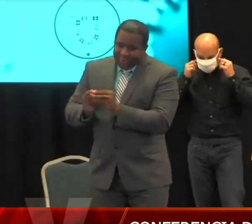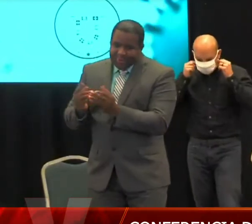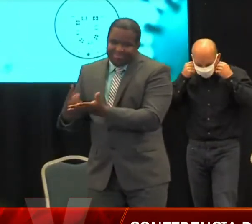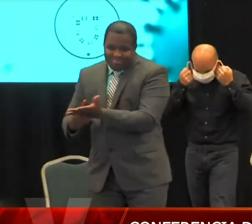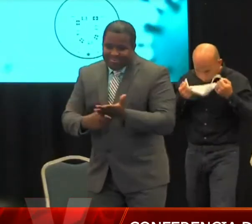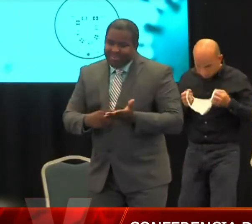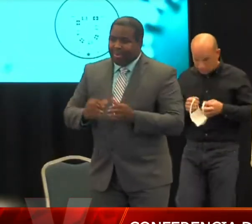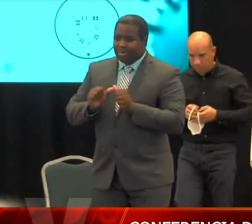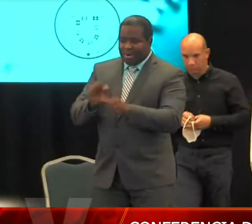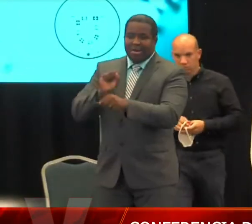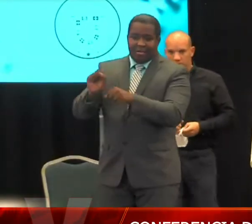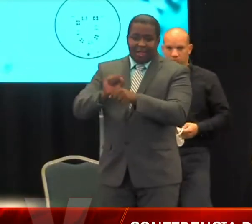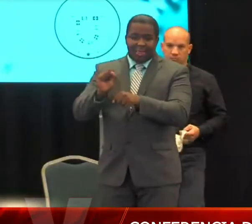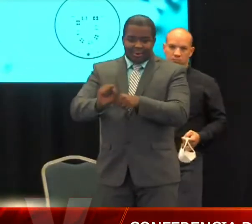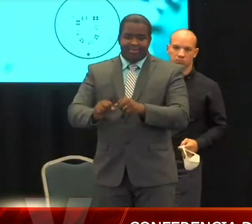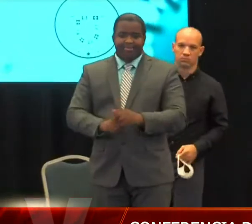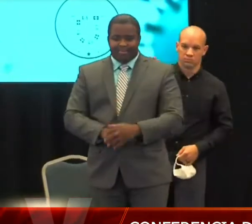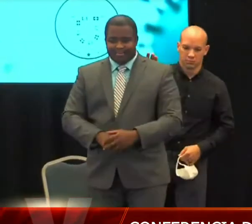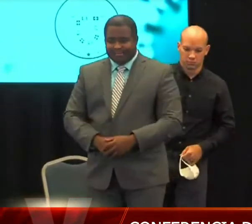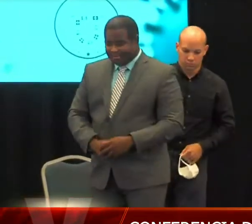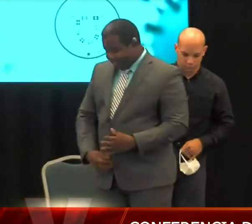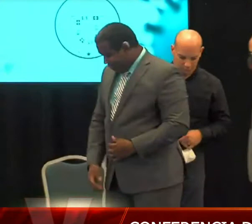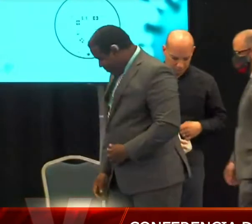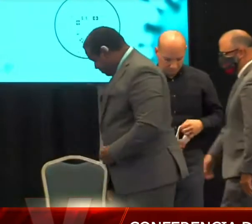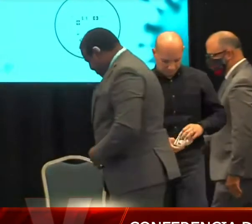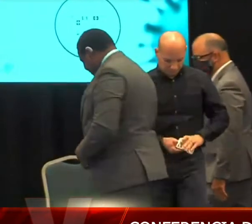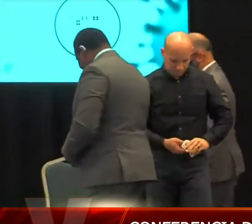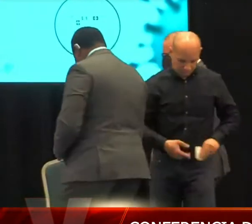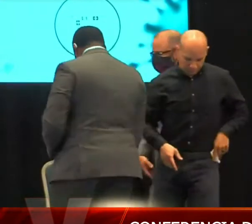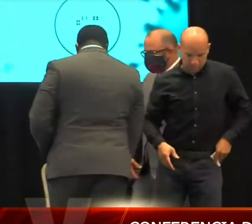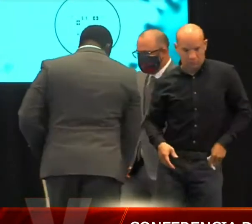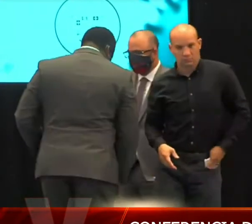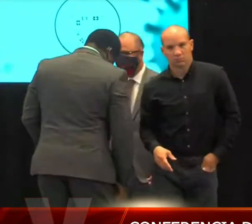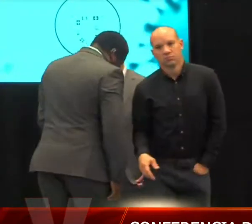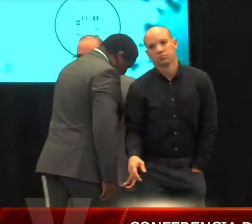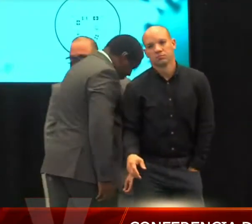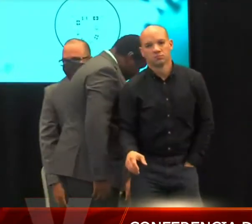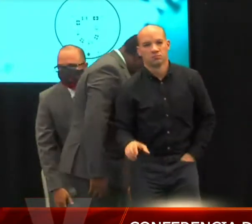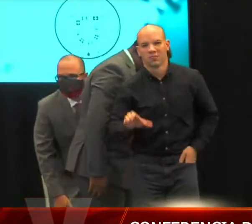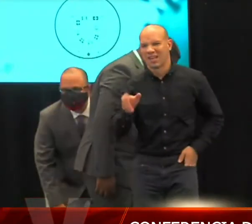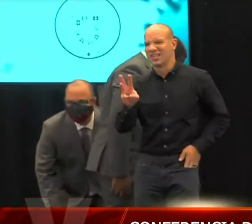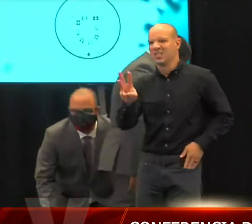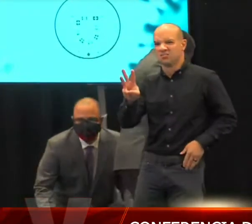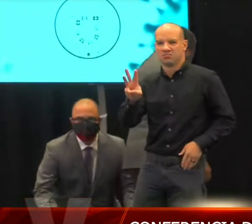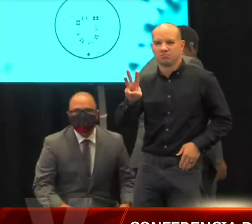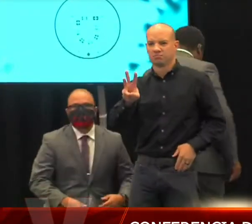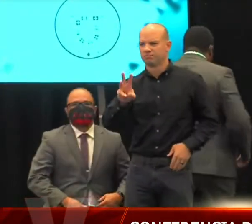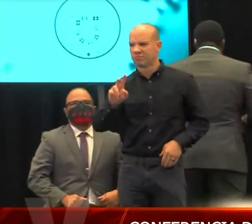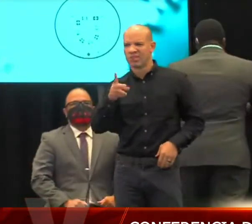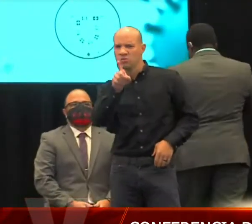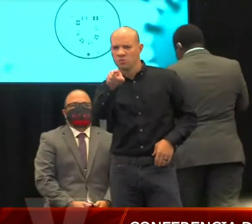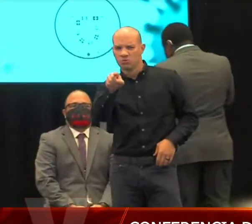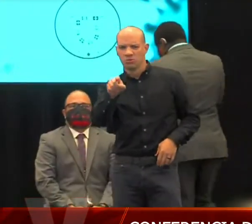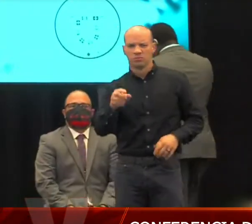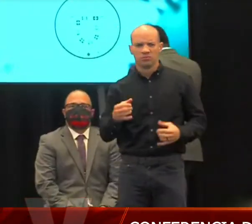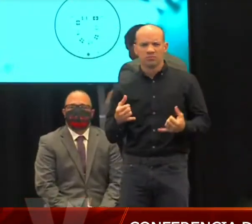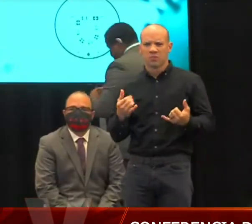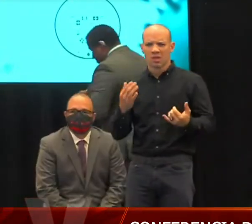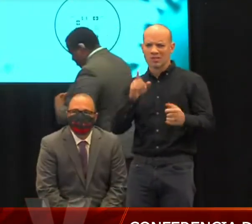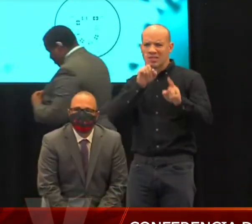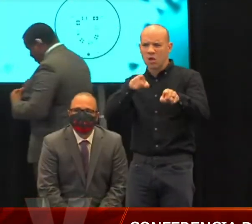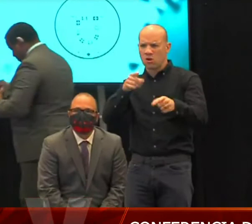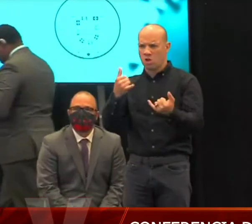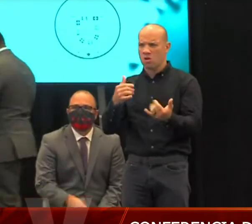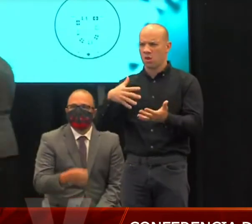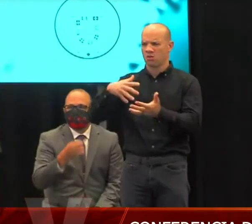Rico. Segunda pregunta de WPR. Y la segunda pregunta es, pues ya sabemos que esta orden es más flexible. Me acuerdo un